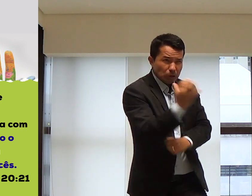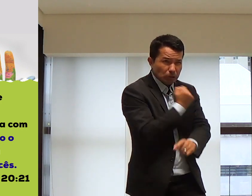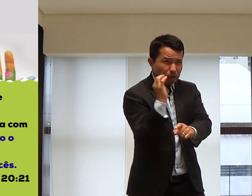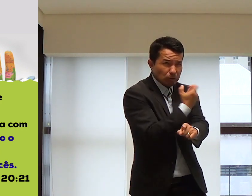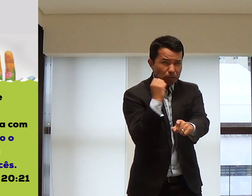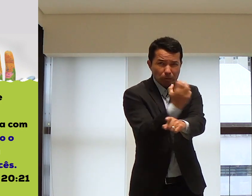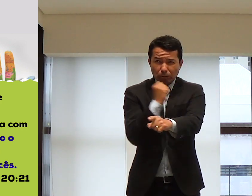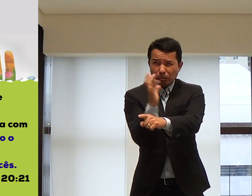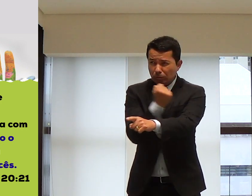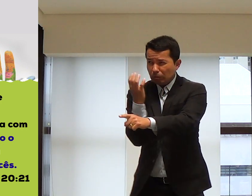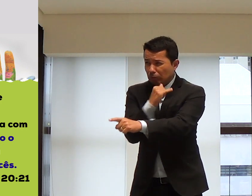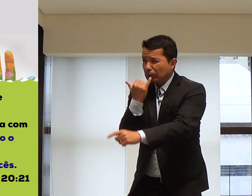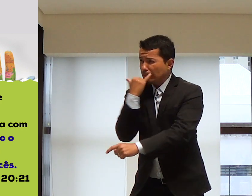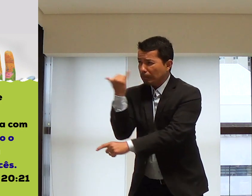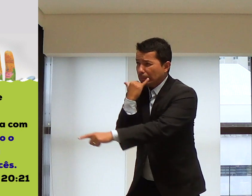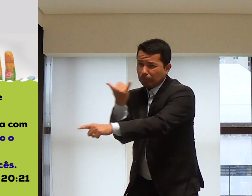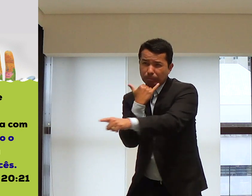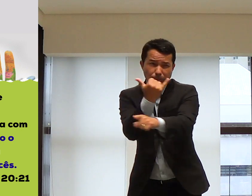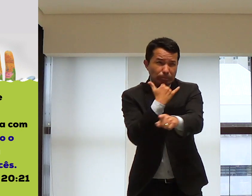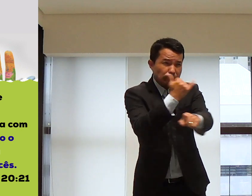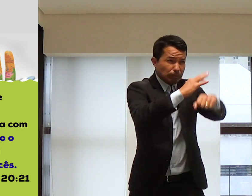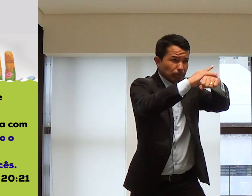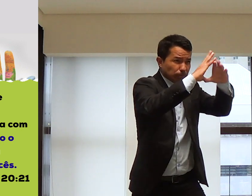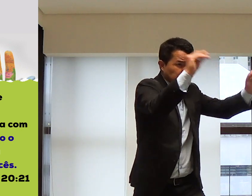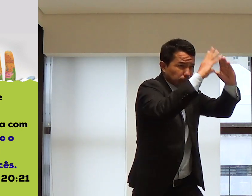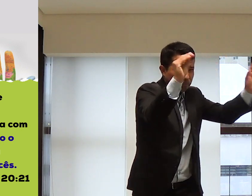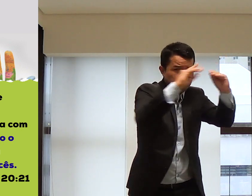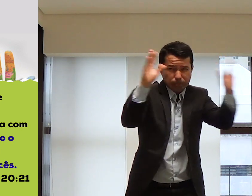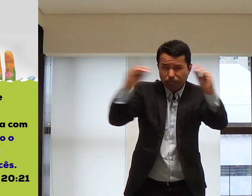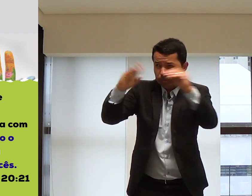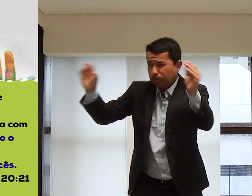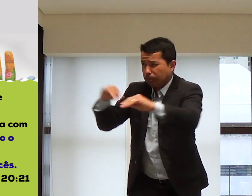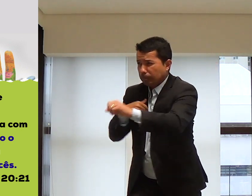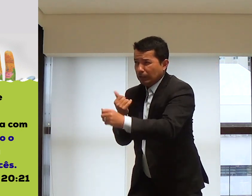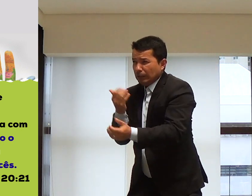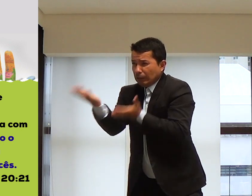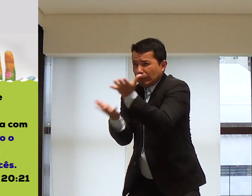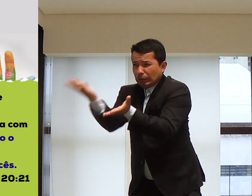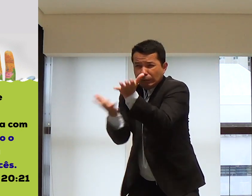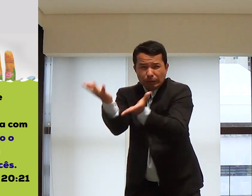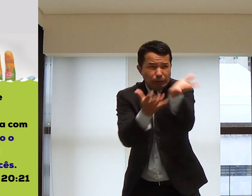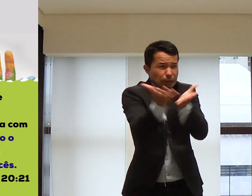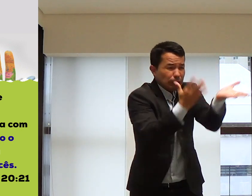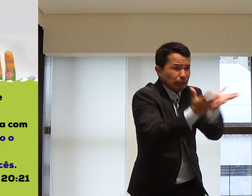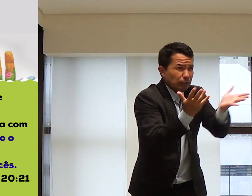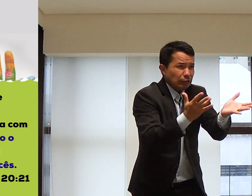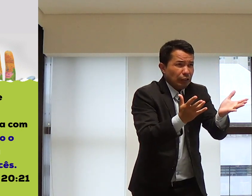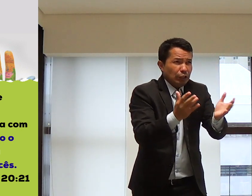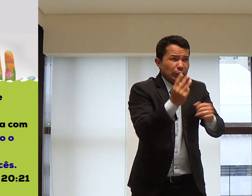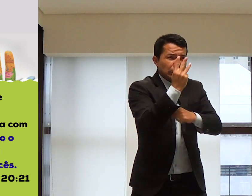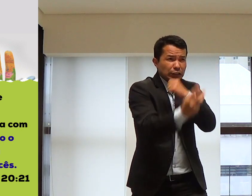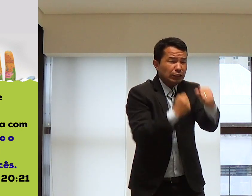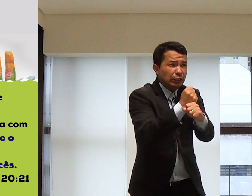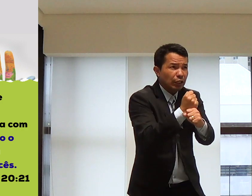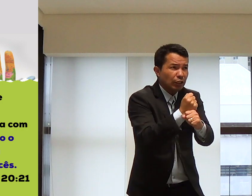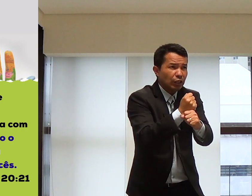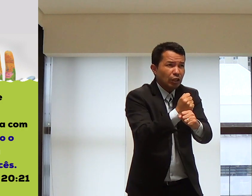evangelizou, fez, deu a salvação, mostrou perdão, deu cura, serviu